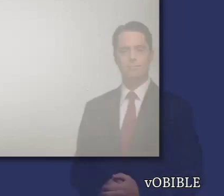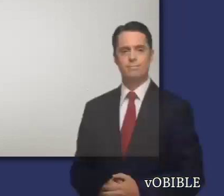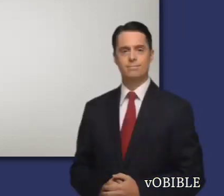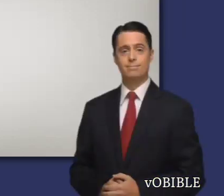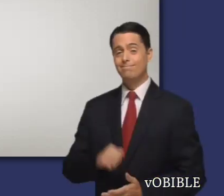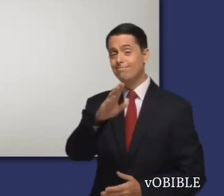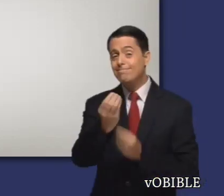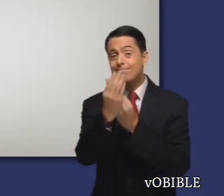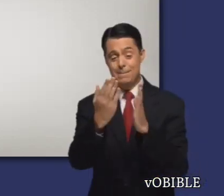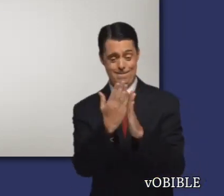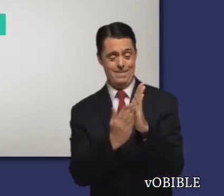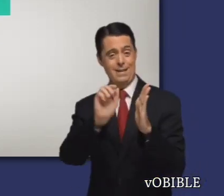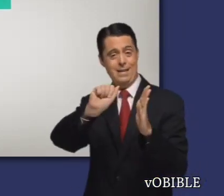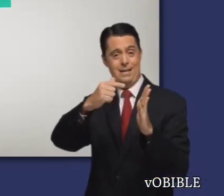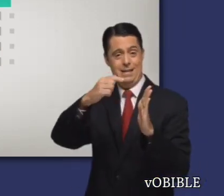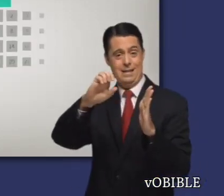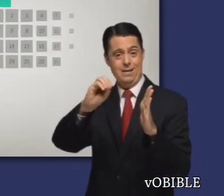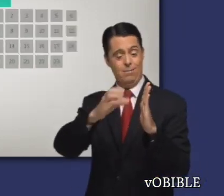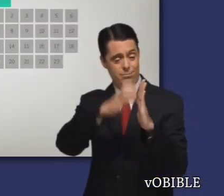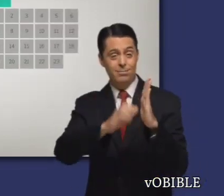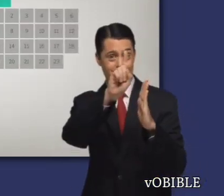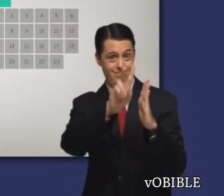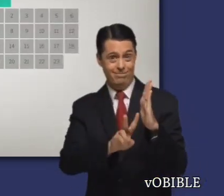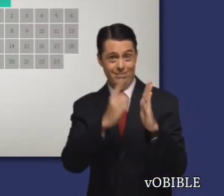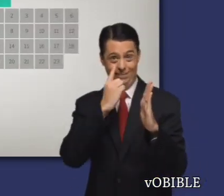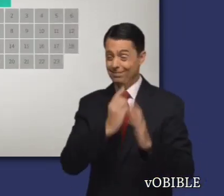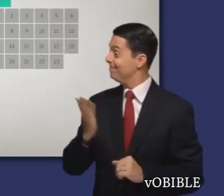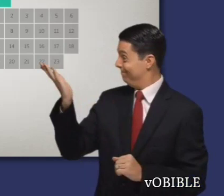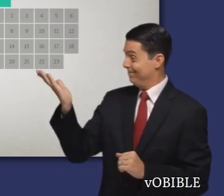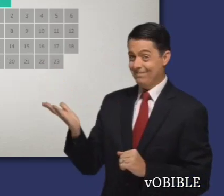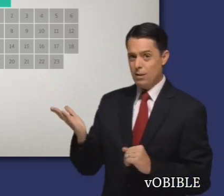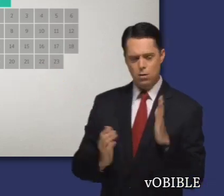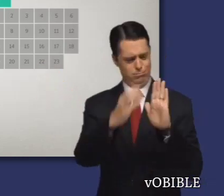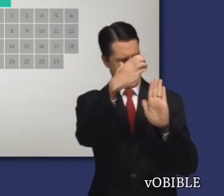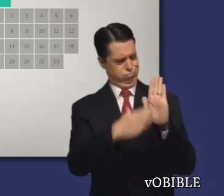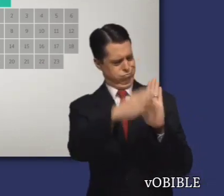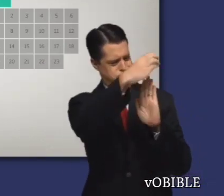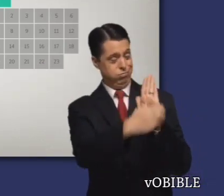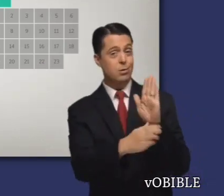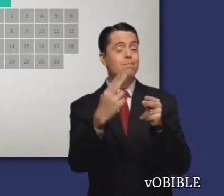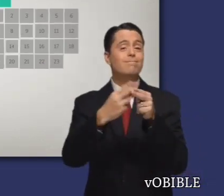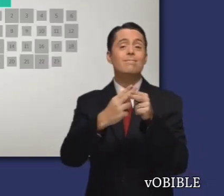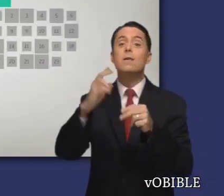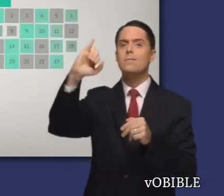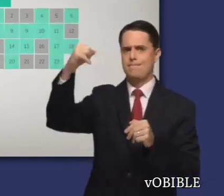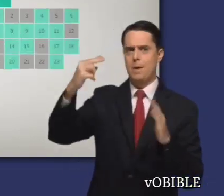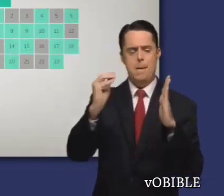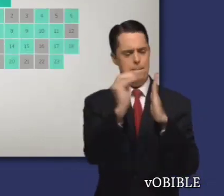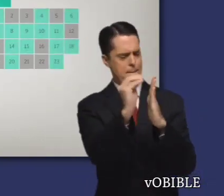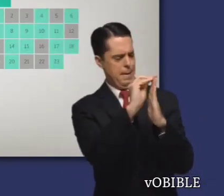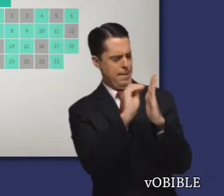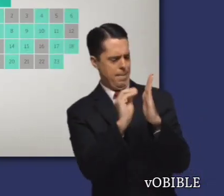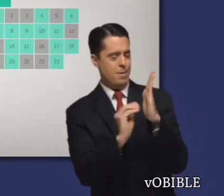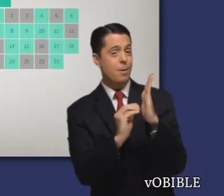¿Lo sabía? En los 38 versículos que componen el libro de Ageo, el profeta usa el nombre de Jehová